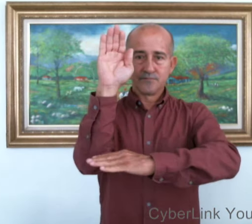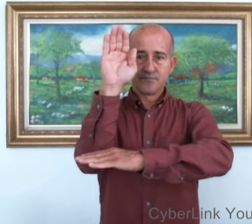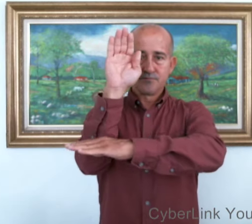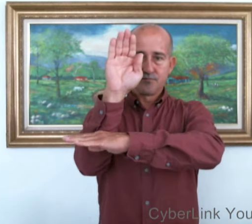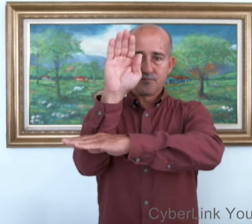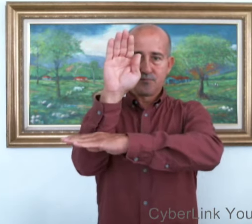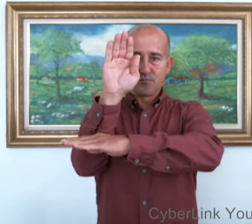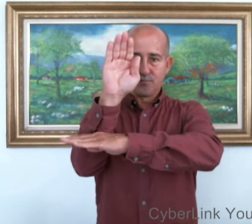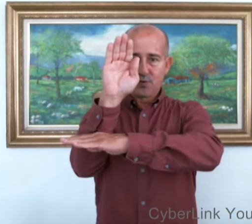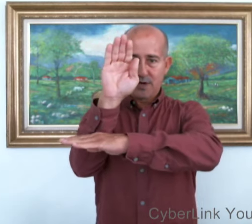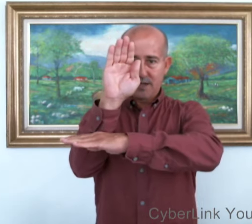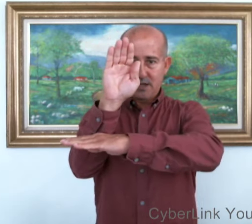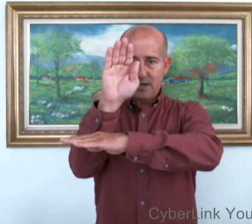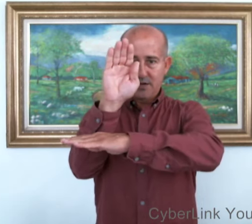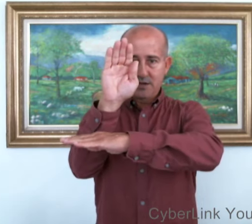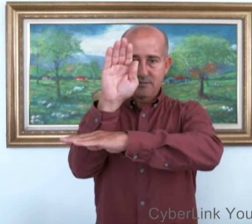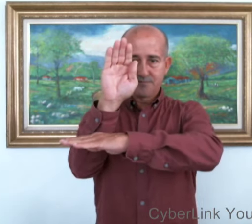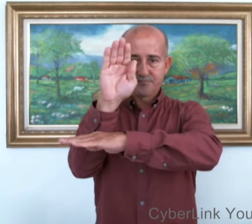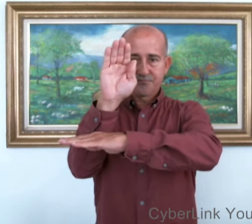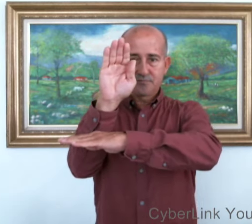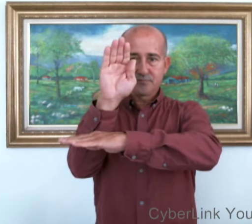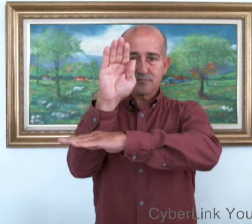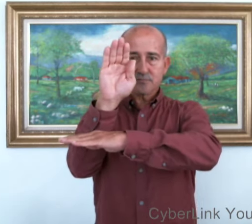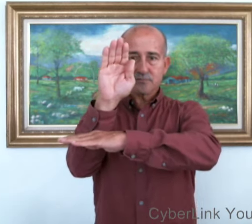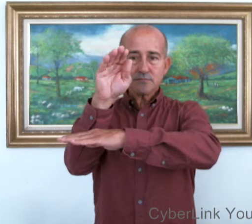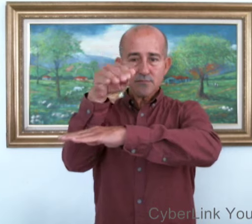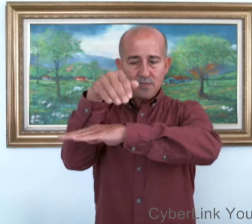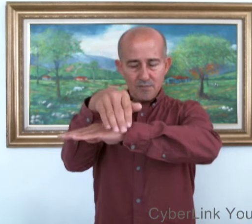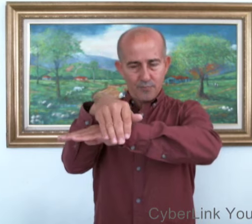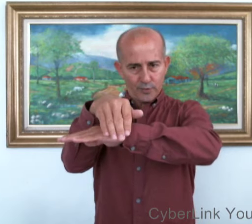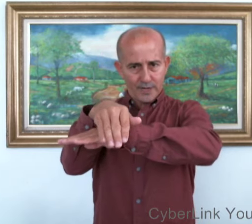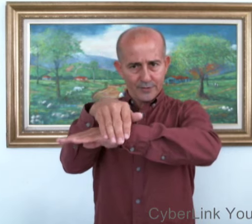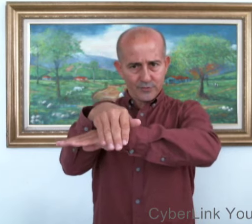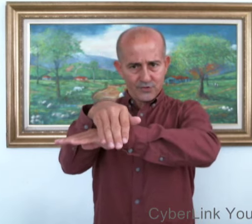Por la tarde. Y por la noche.